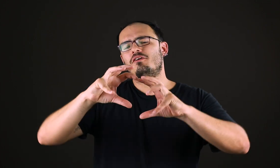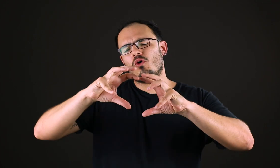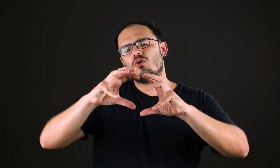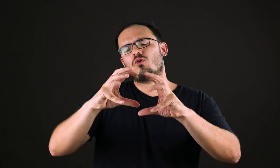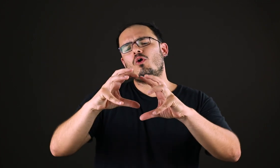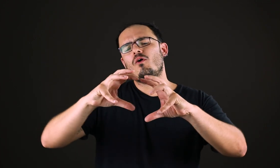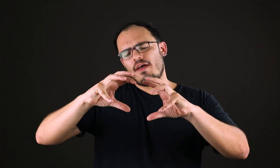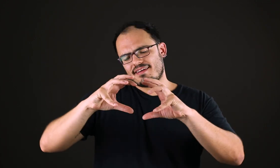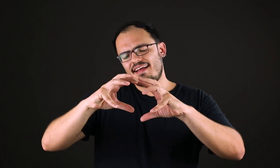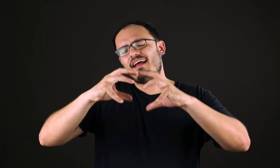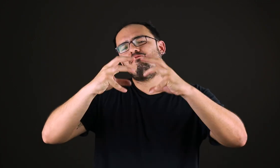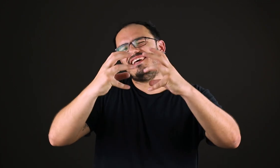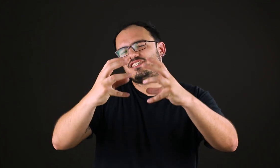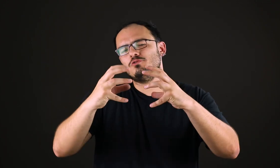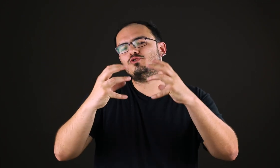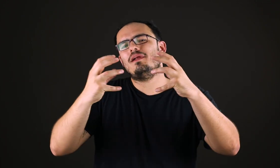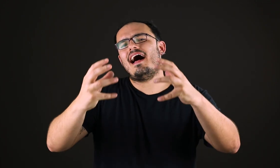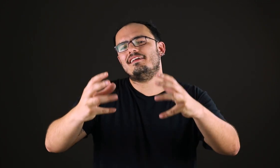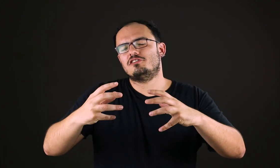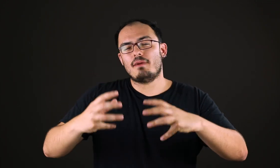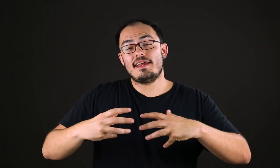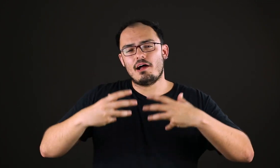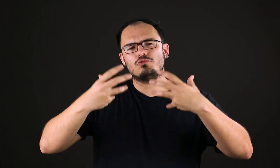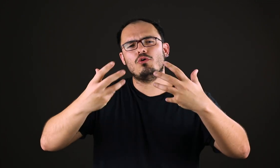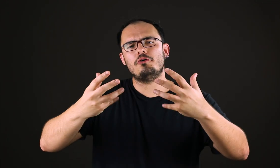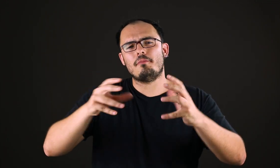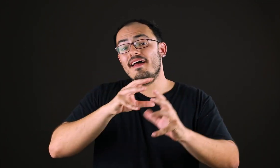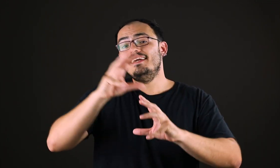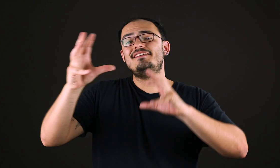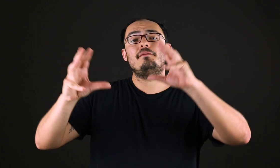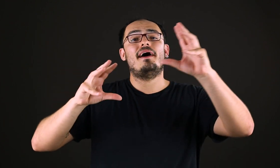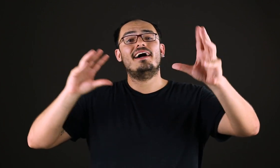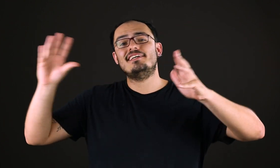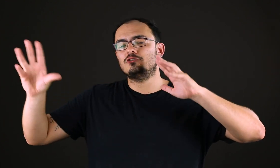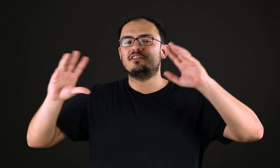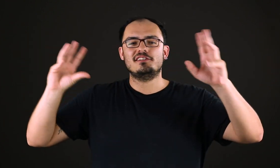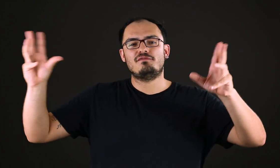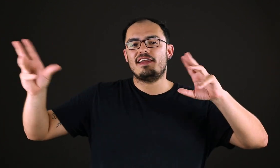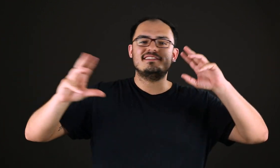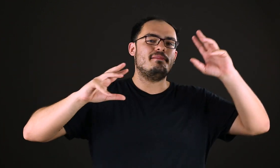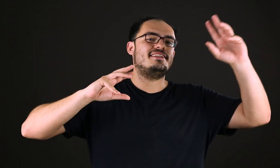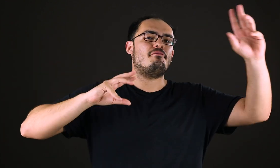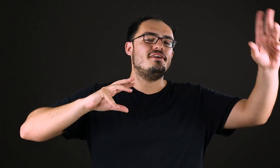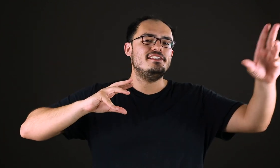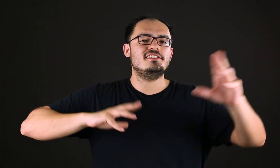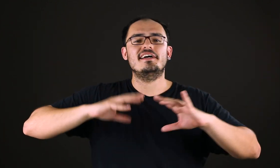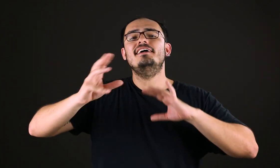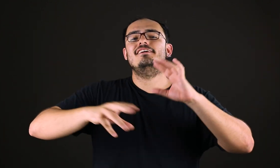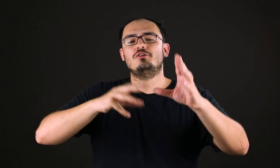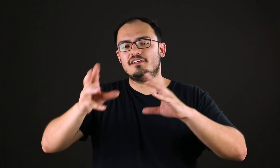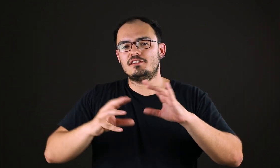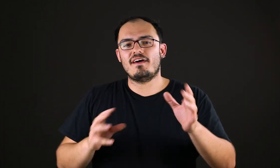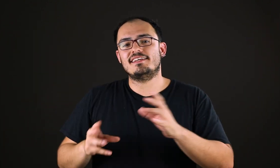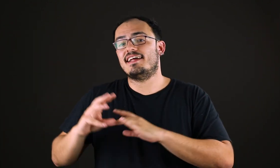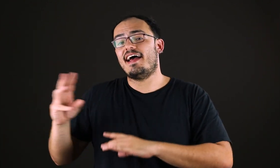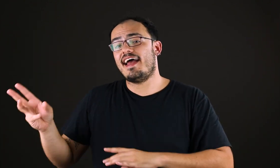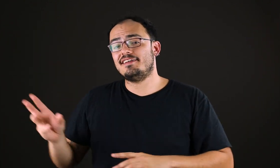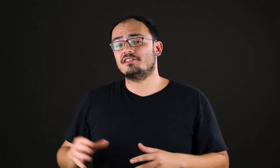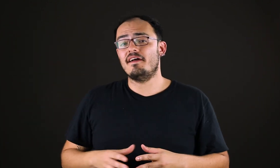colocou, quem refletiu sobre a arte de maneira autônoma e separada das outras esferas da metafísica, das outras esferas da ética.